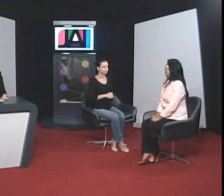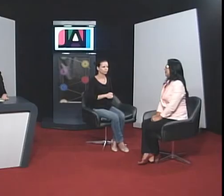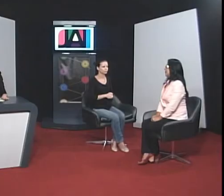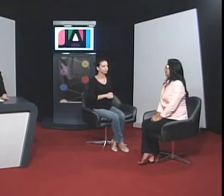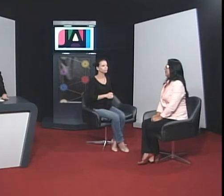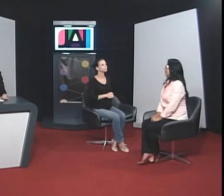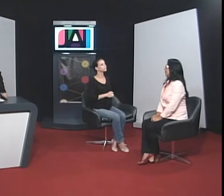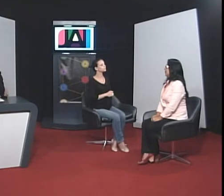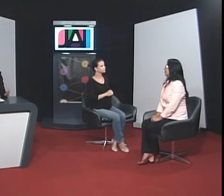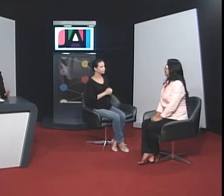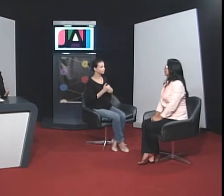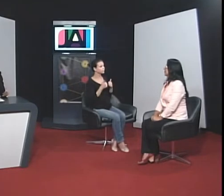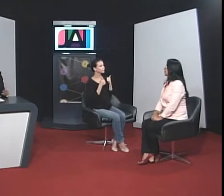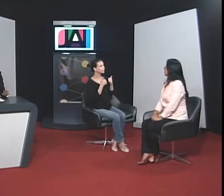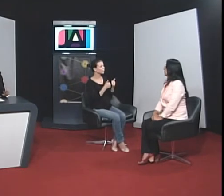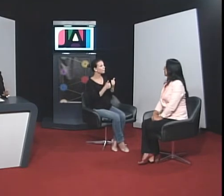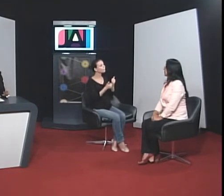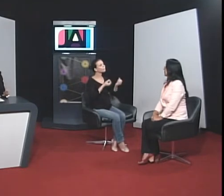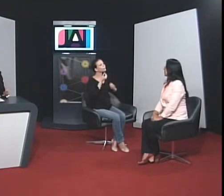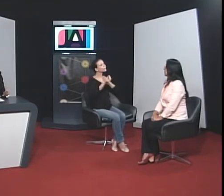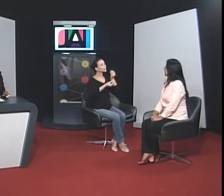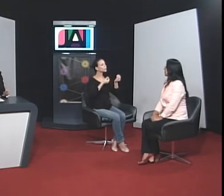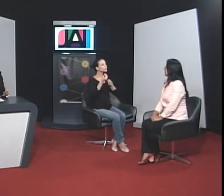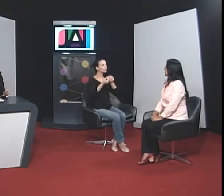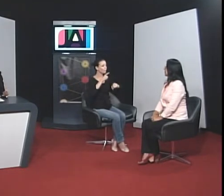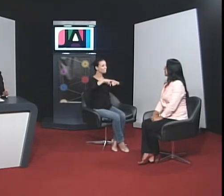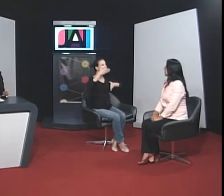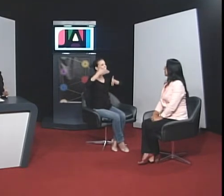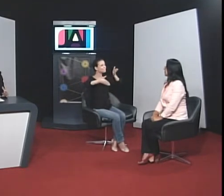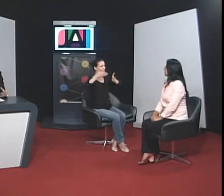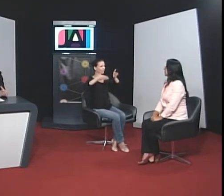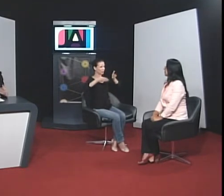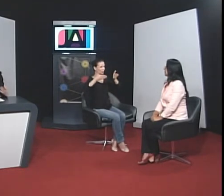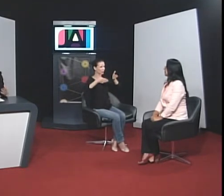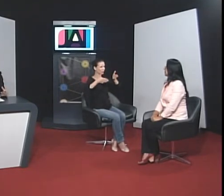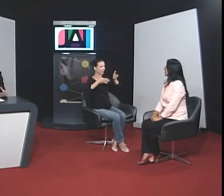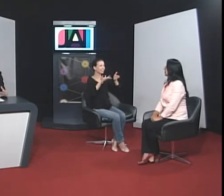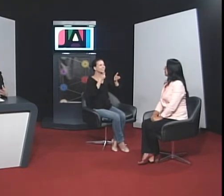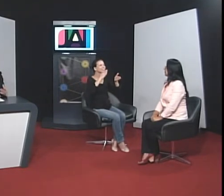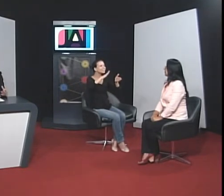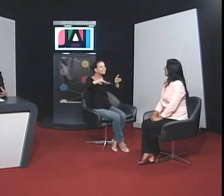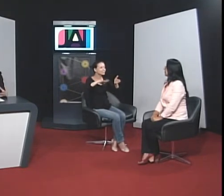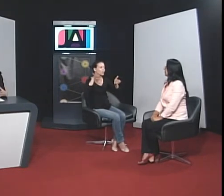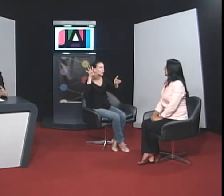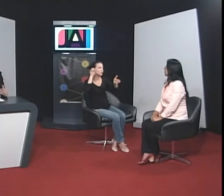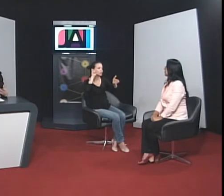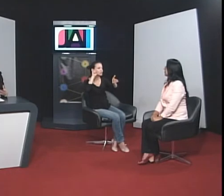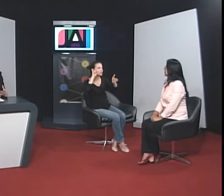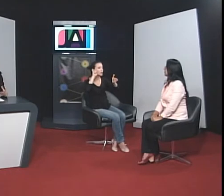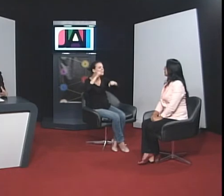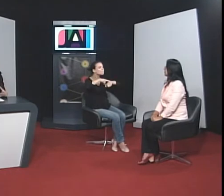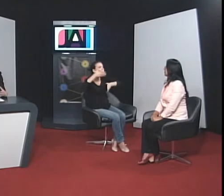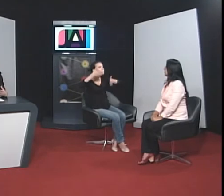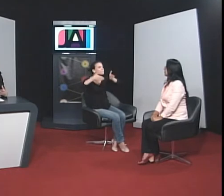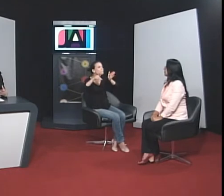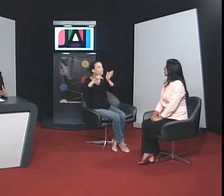No período perceptivo, a criança ouvinte, ela usa muito o som, o som das palavras, das letras,